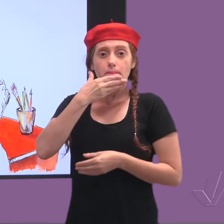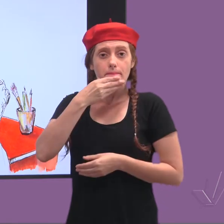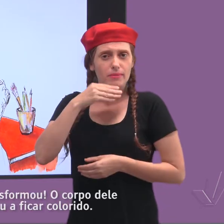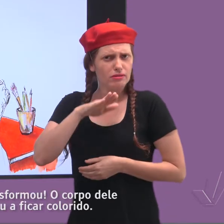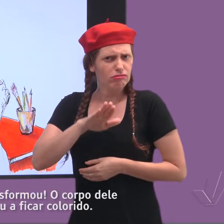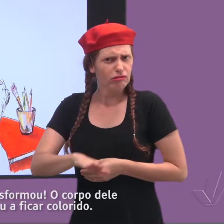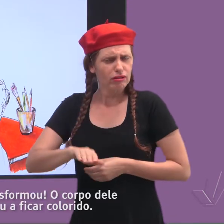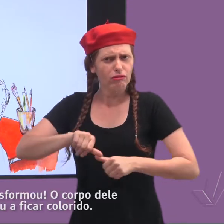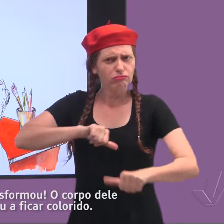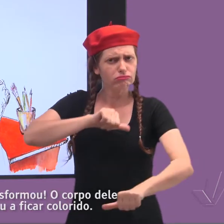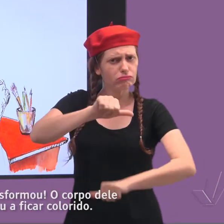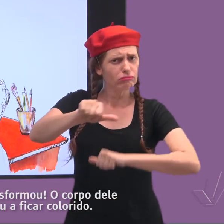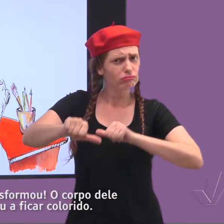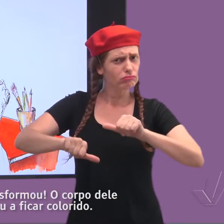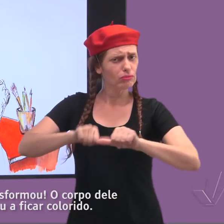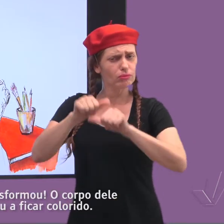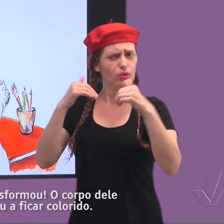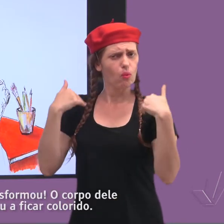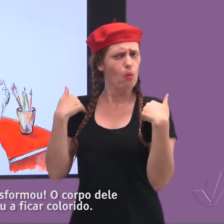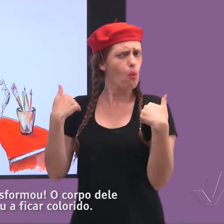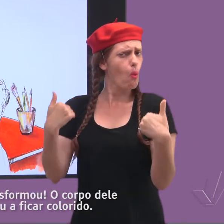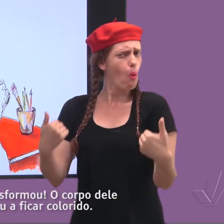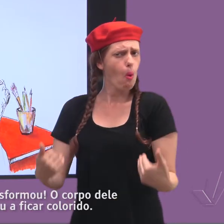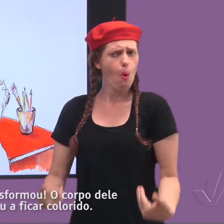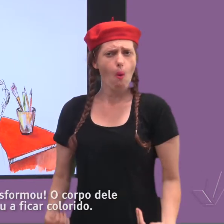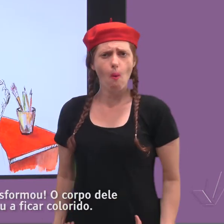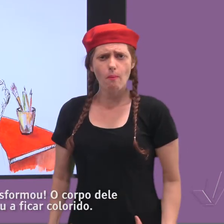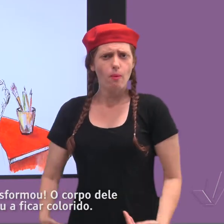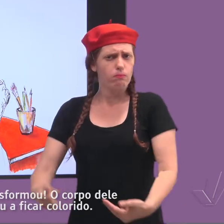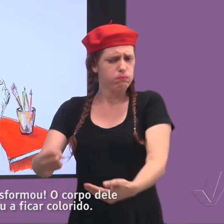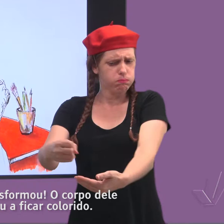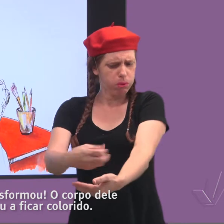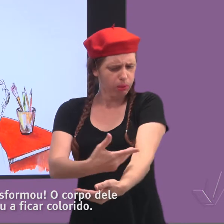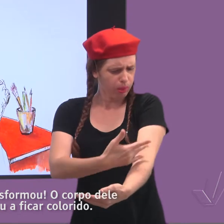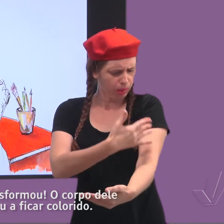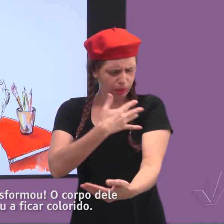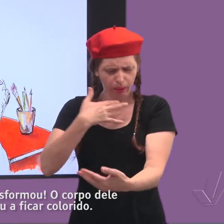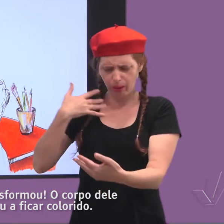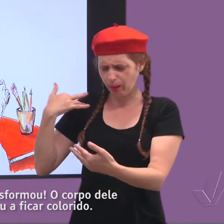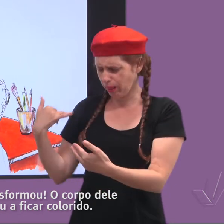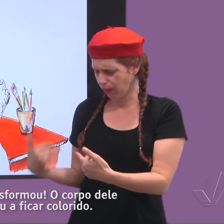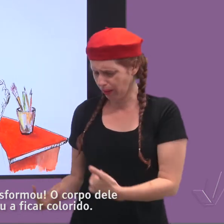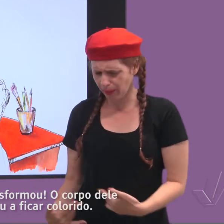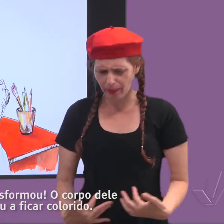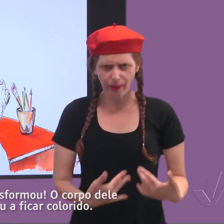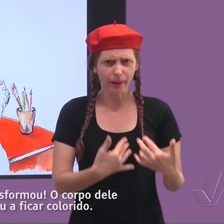O menino se transformou. O corpo dele todo começou a ficar colorido.